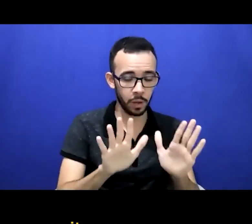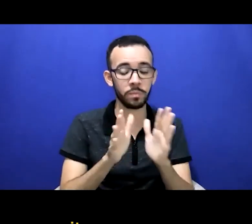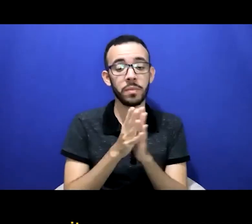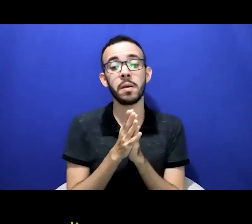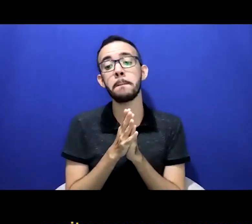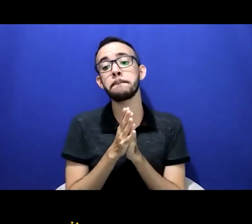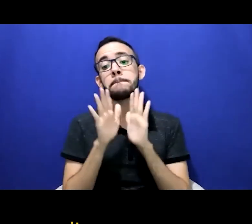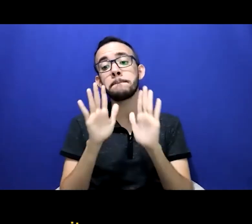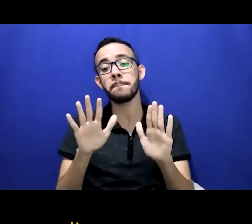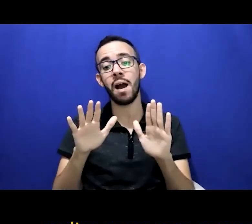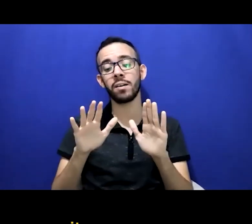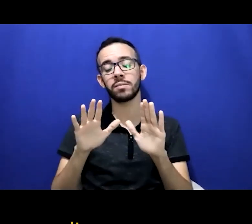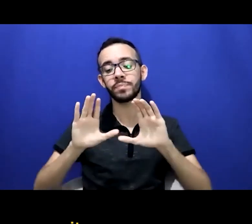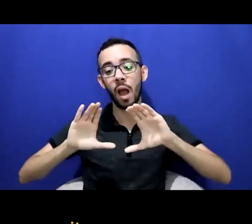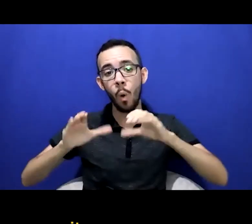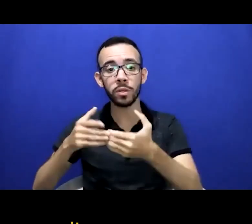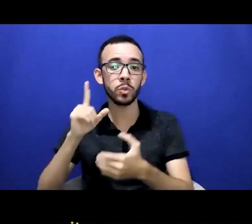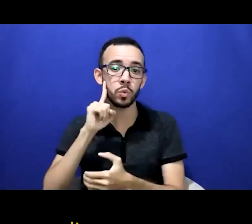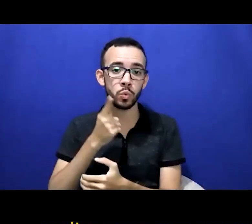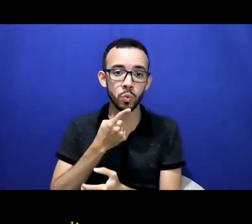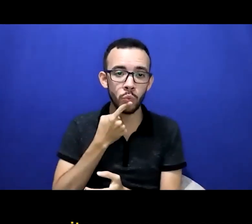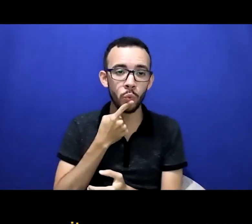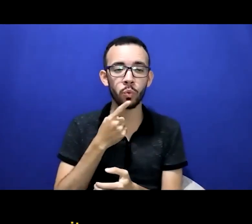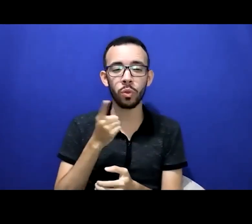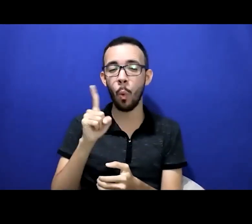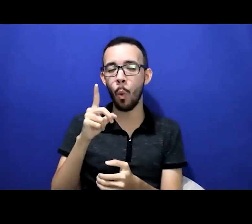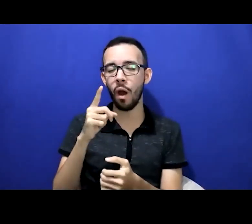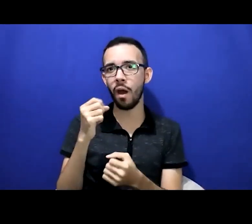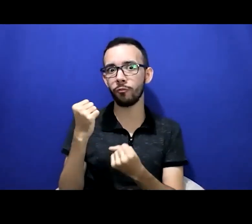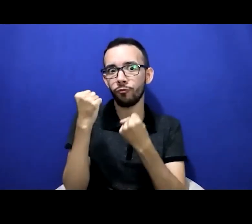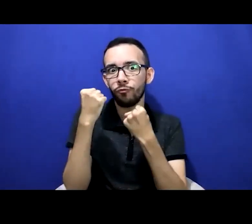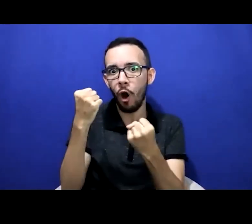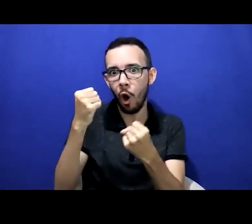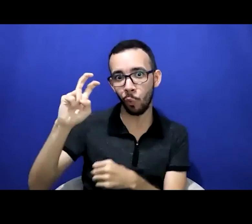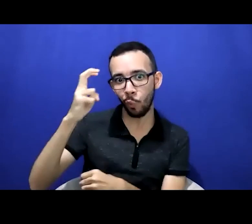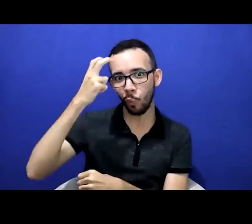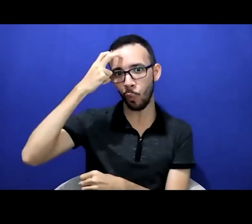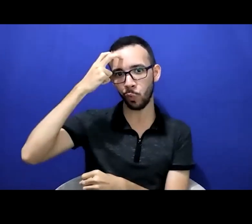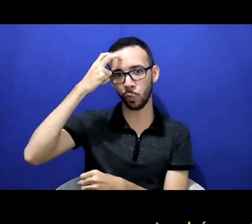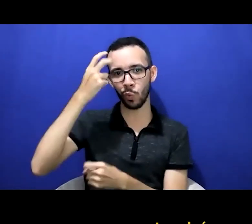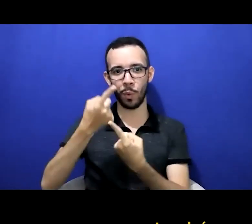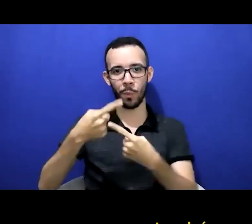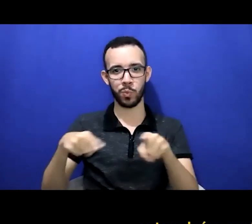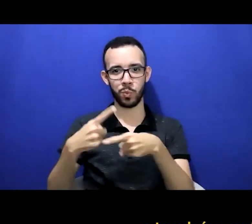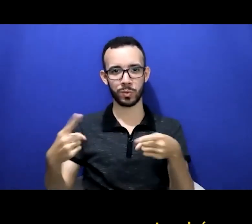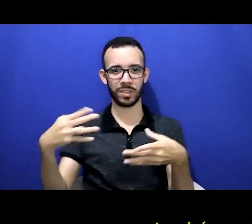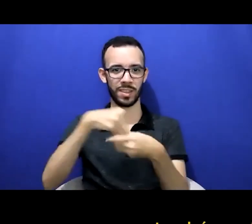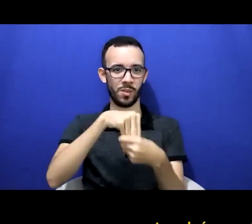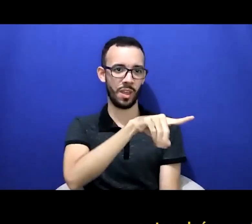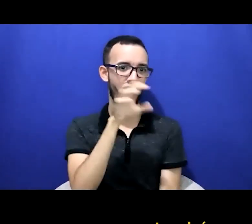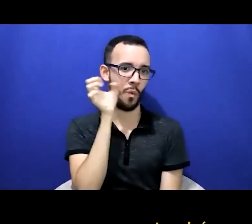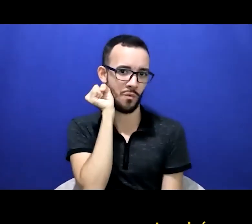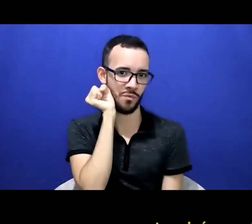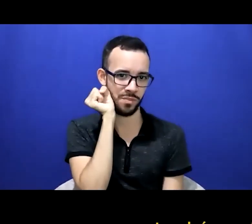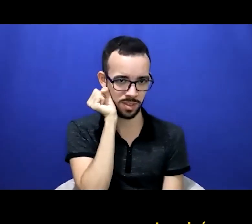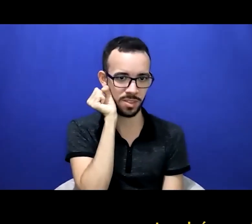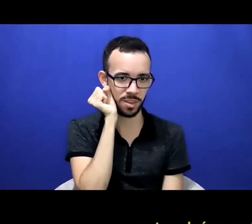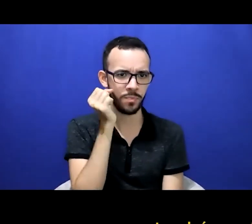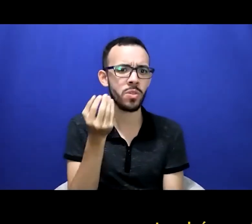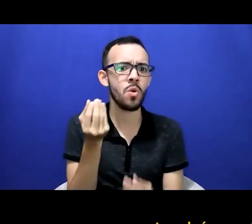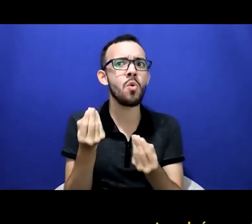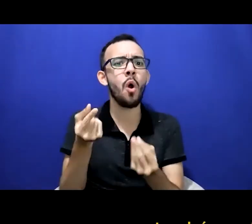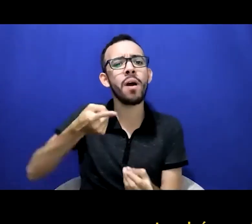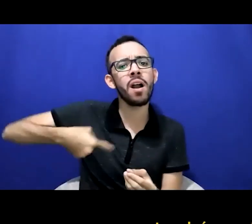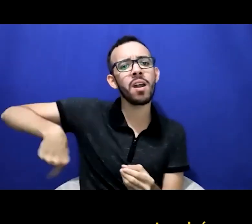área de shows na questão da interpretação mas e também outra questão é que não faz